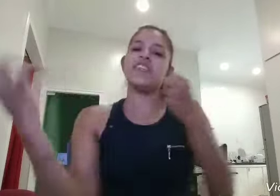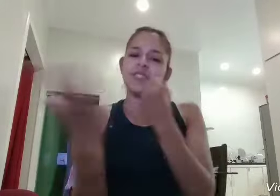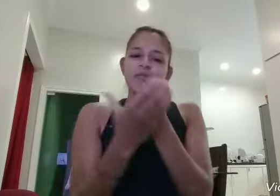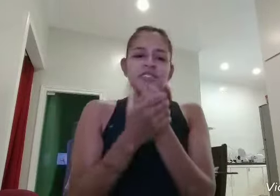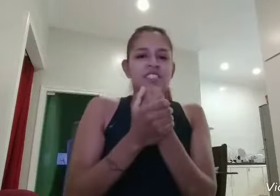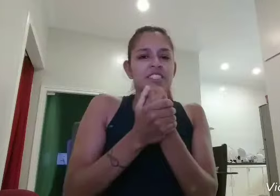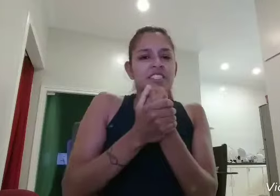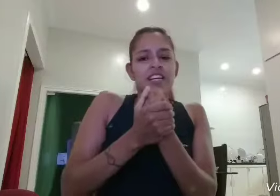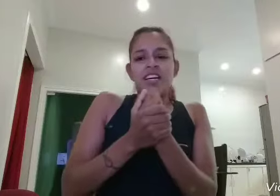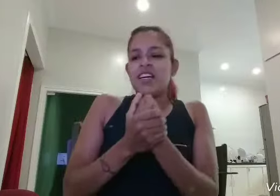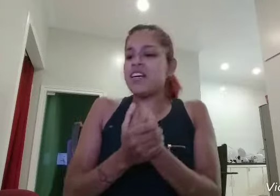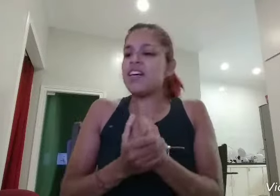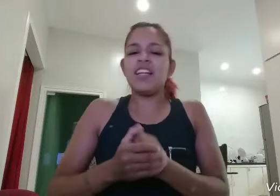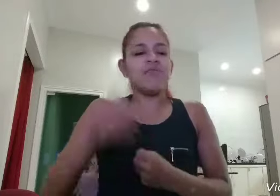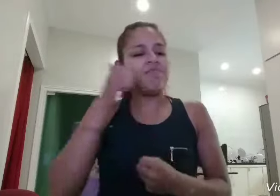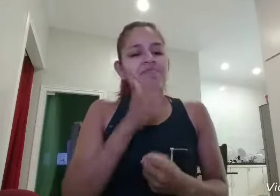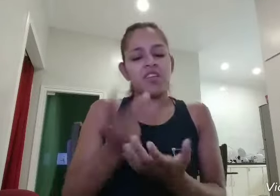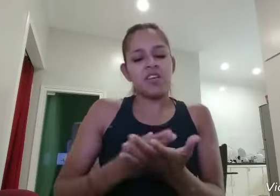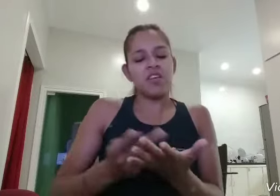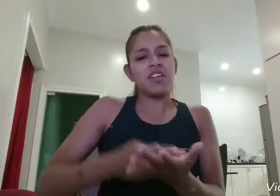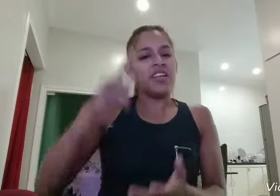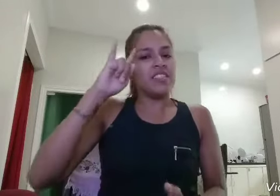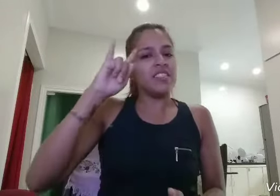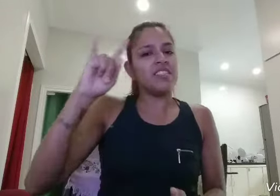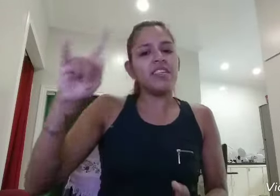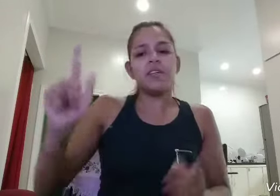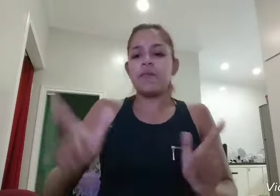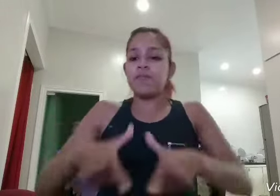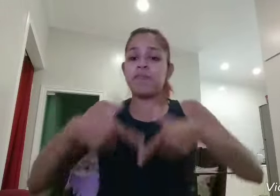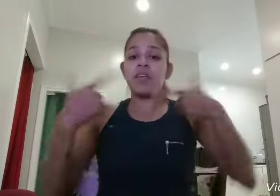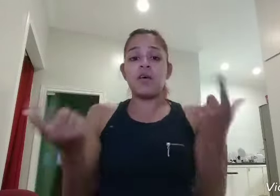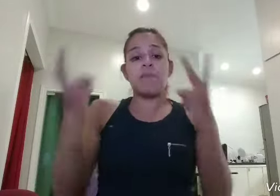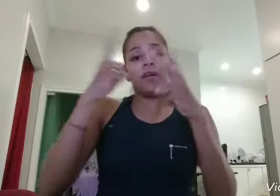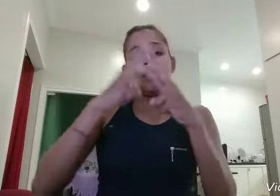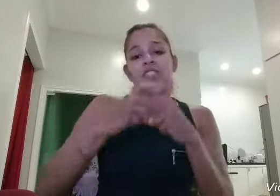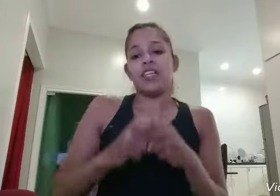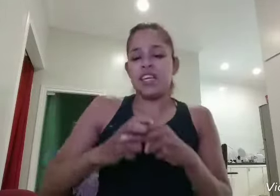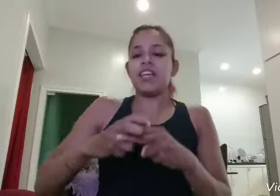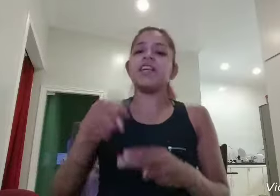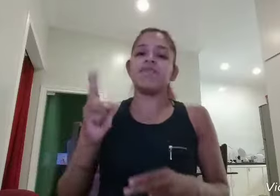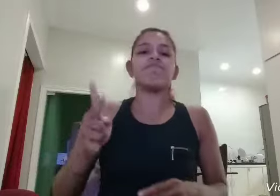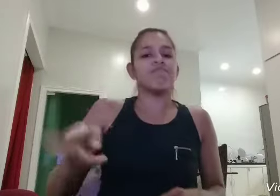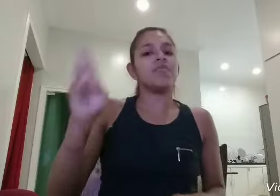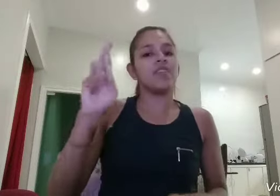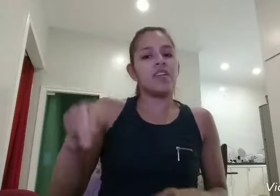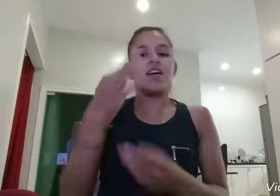Se não te escondia Ela errou pela traição Mas quem agride perde a